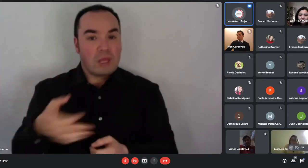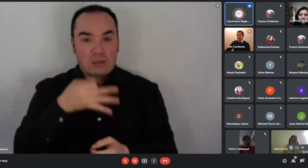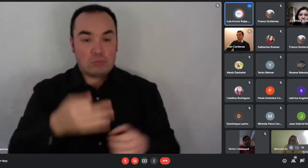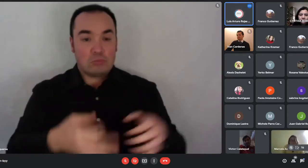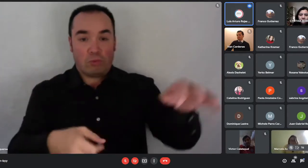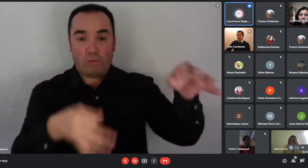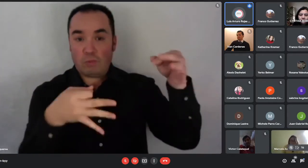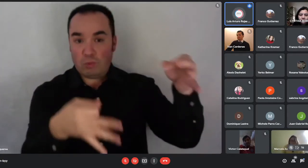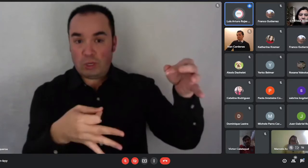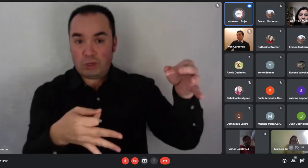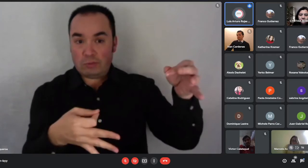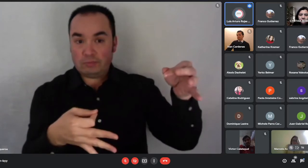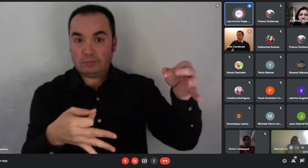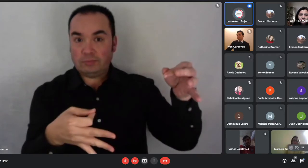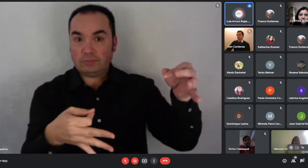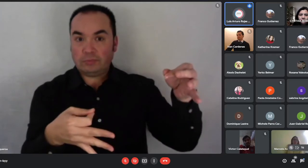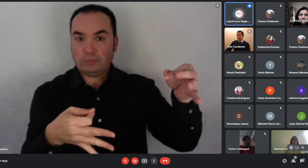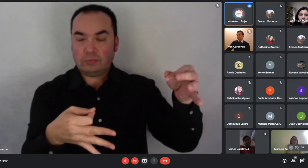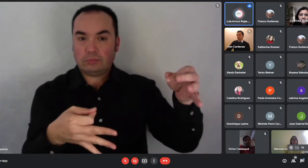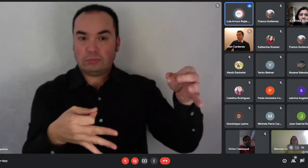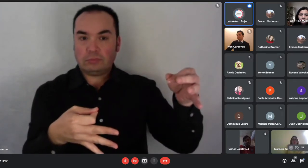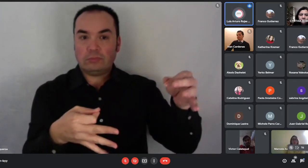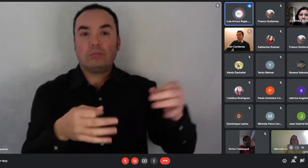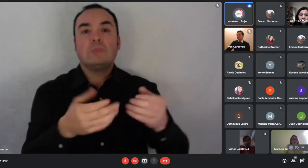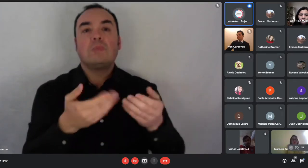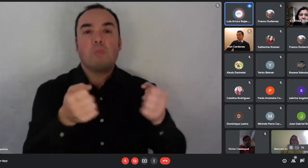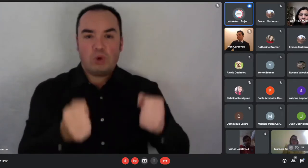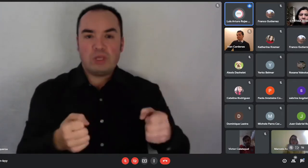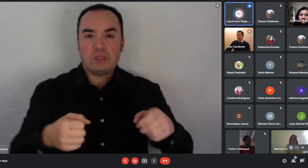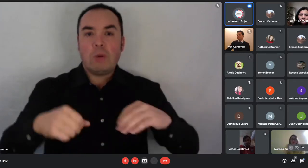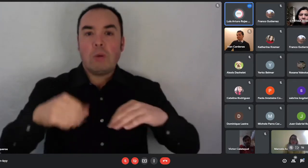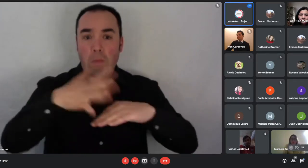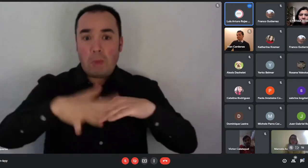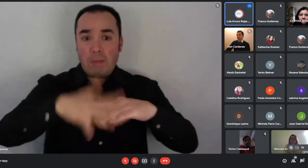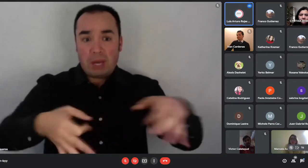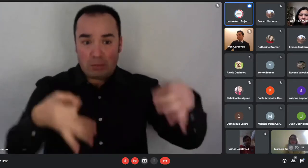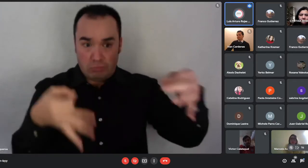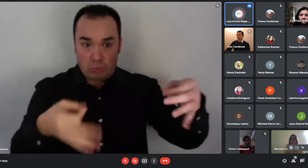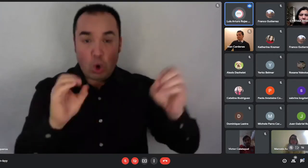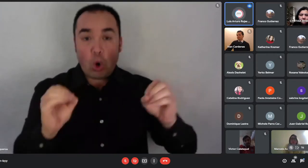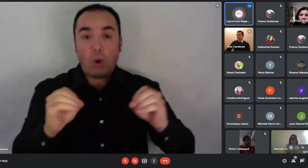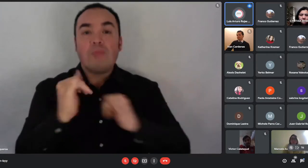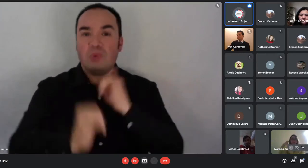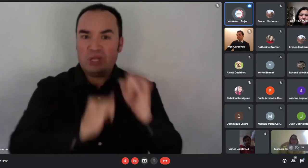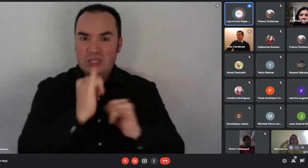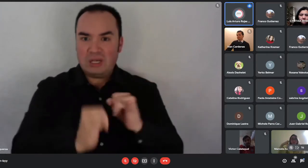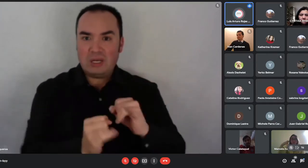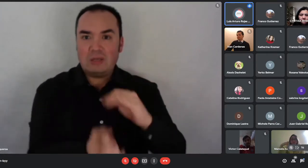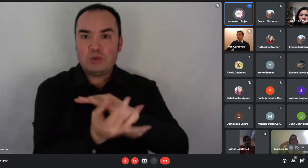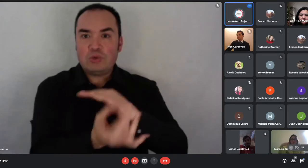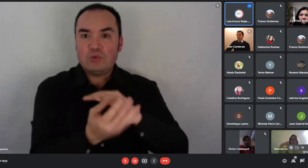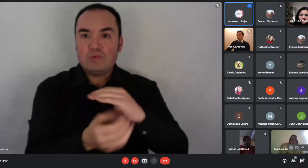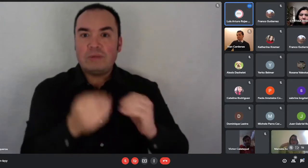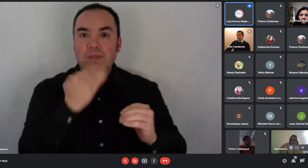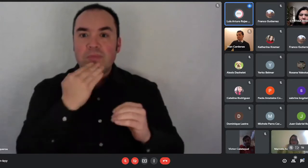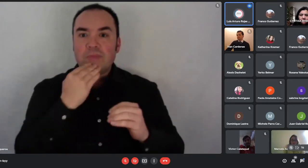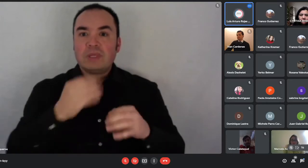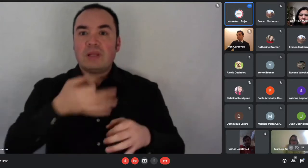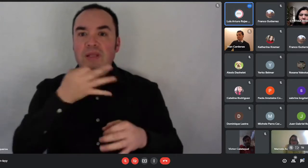formulario online, va a declarar con quiénes postula. ¿Ya? Va a declarar con quiénes postula. Si va a postular con